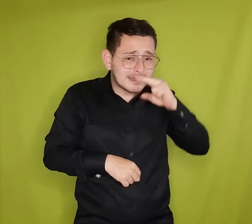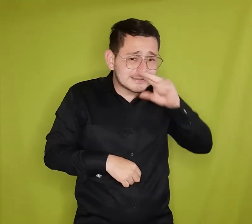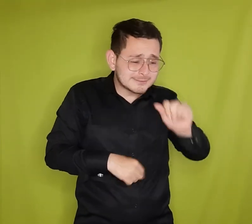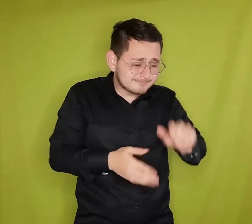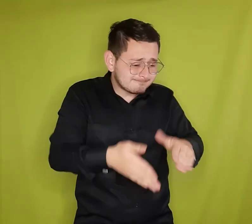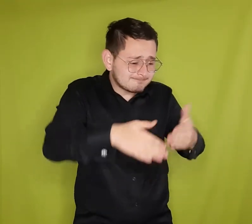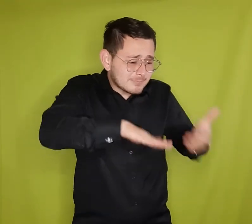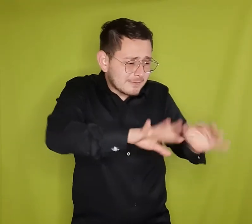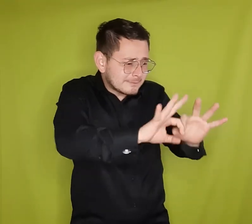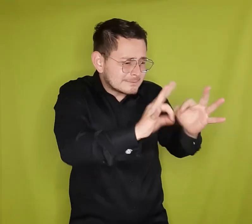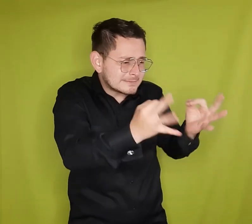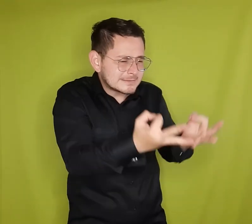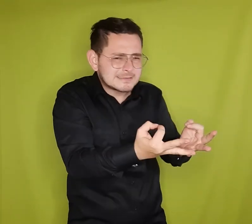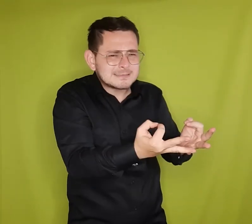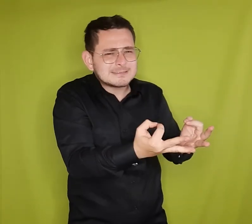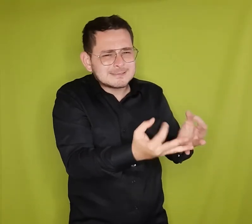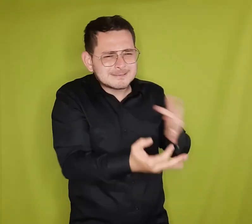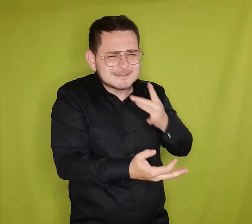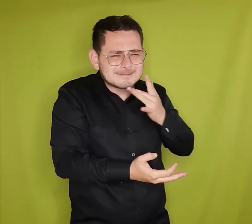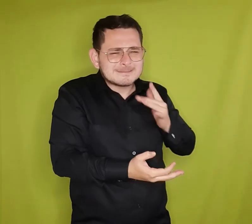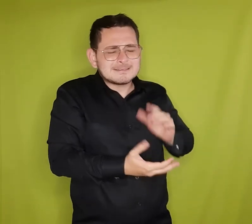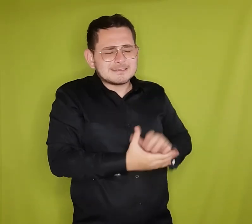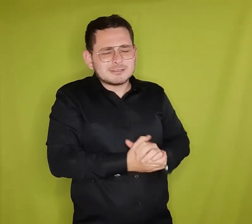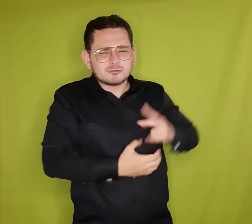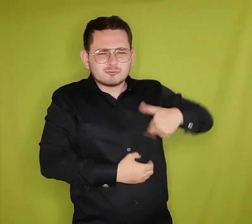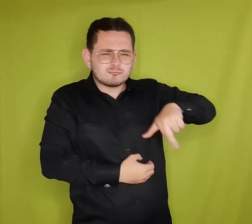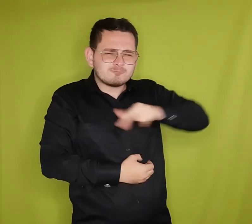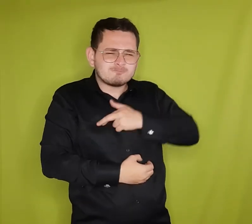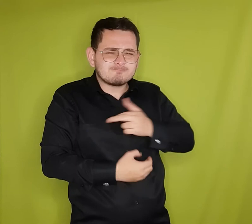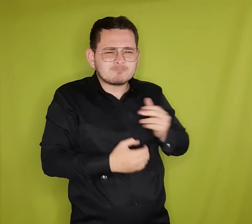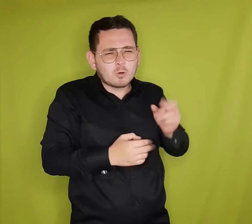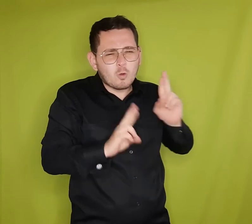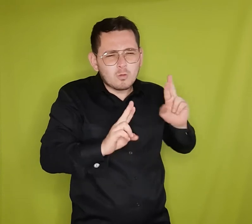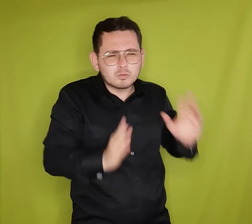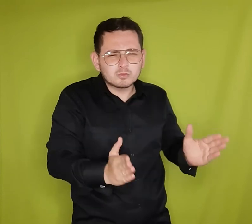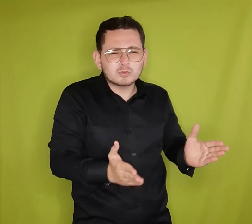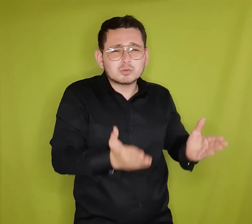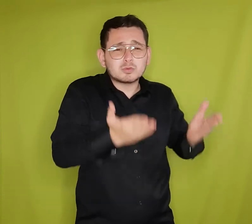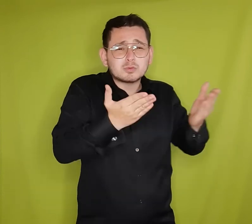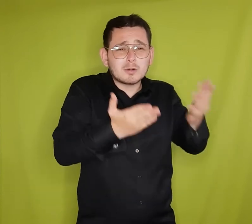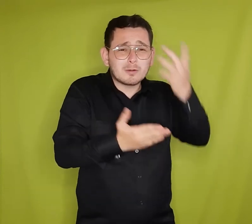este momento o sufriendo este deceso de la menor de 14 años.